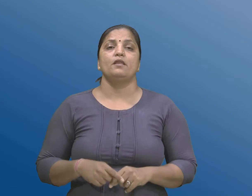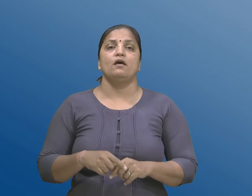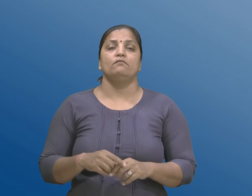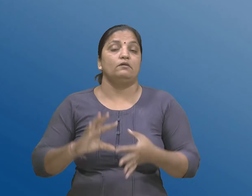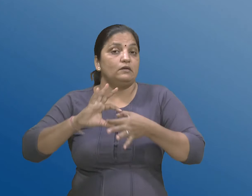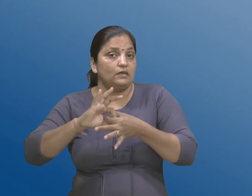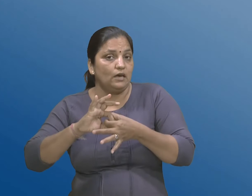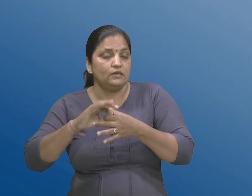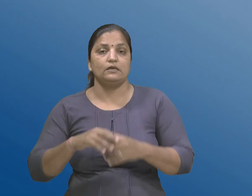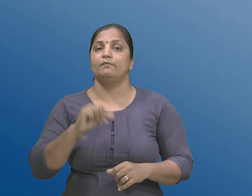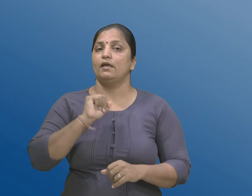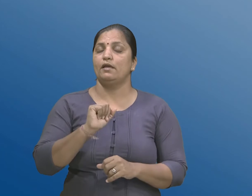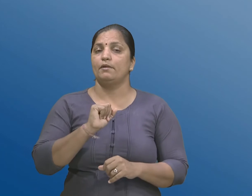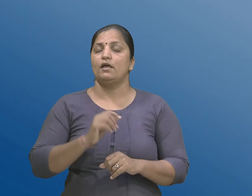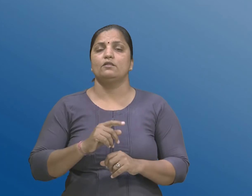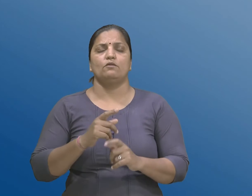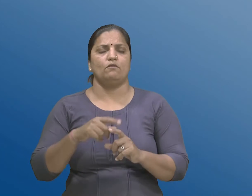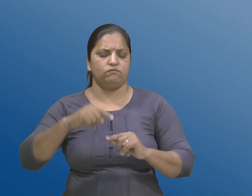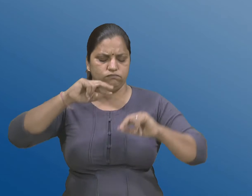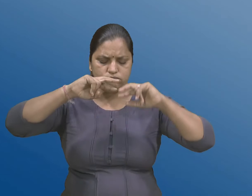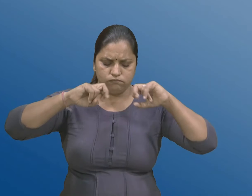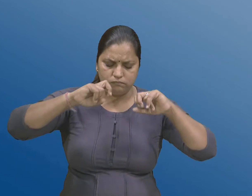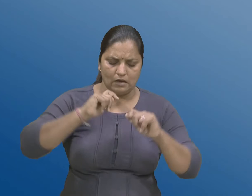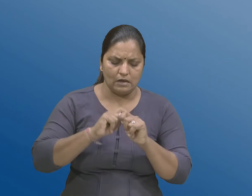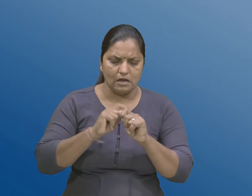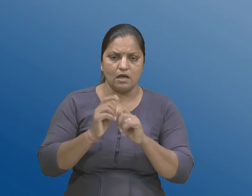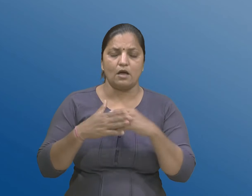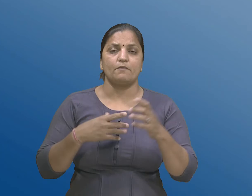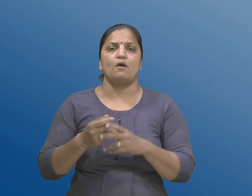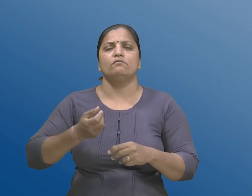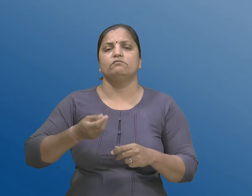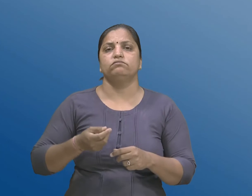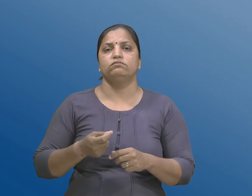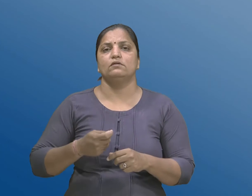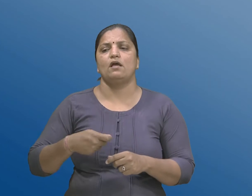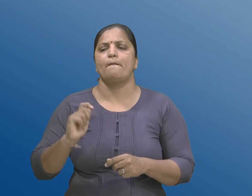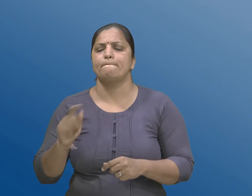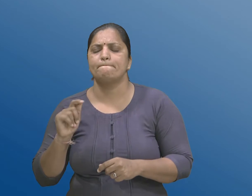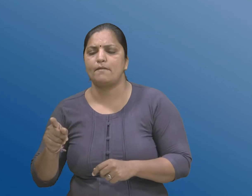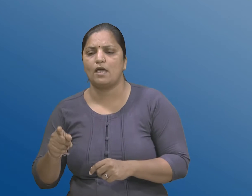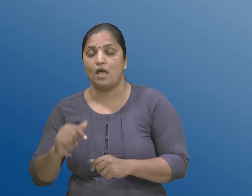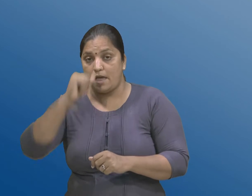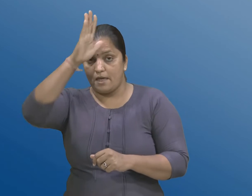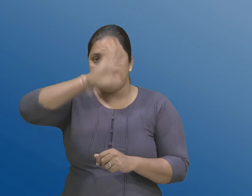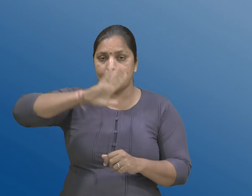तेमना द्वारा करवामा आवतो कोईपण खर्च भारतना नियंत्रक अने